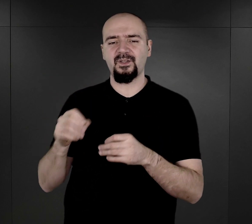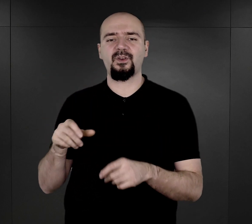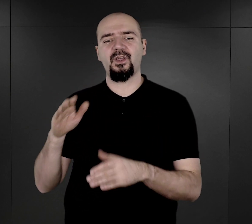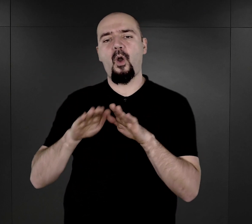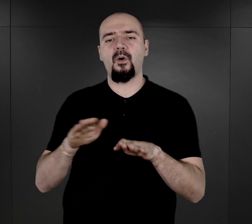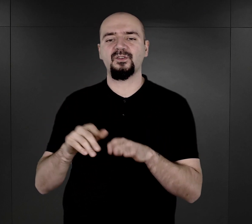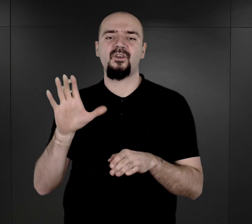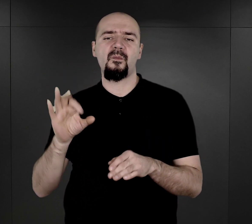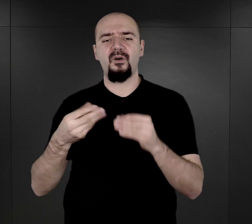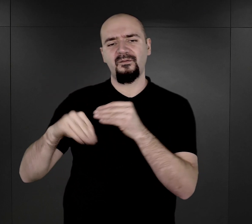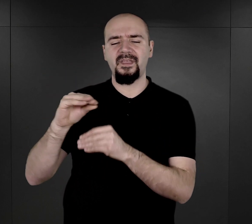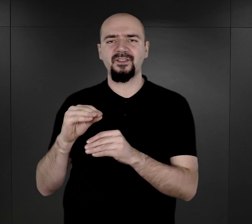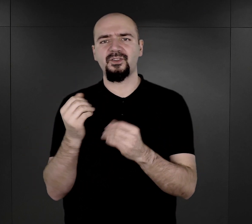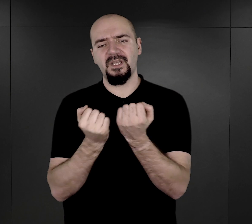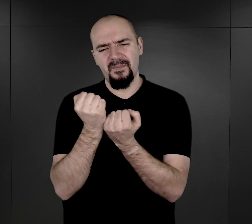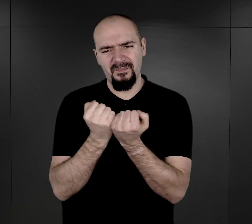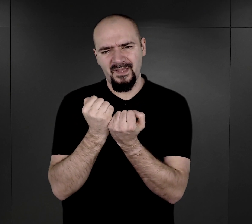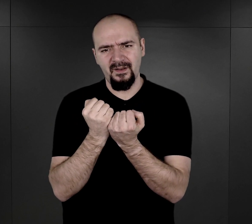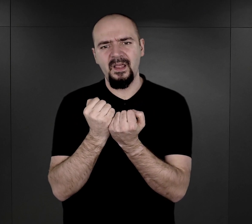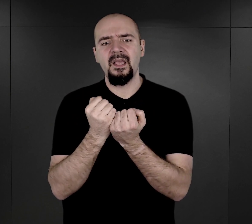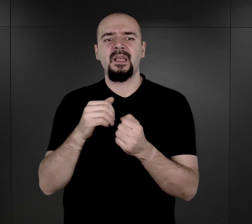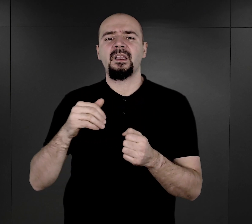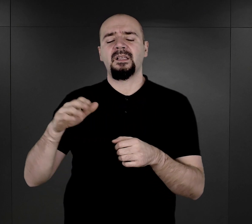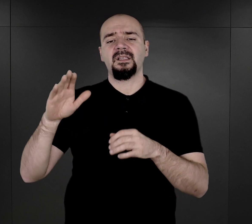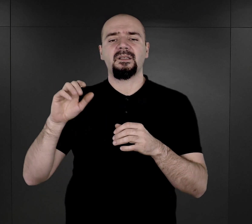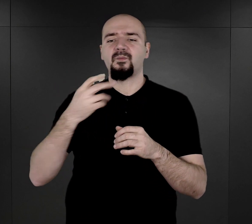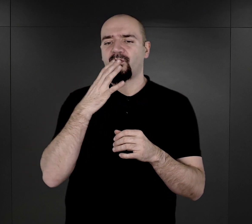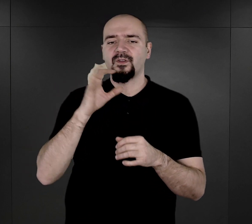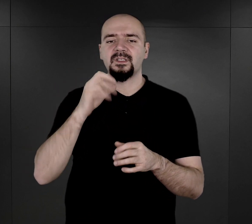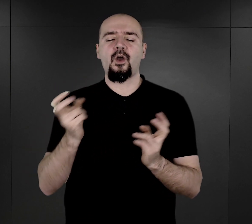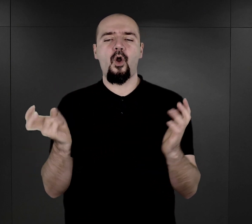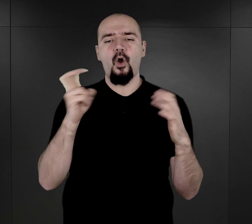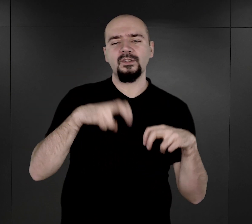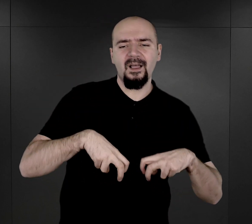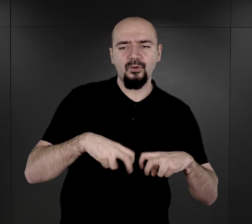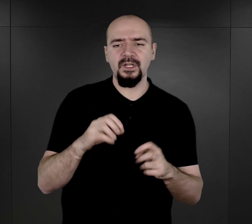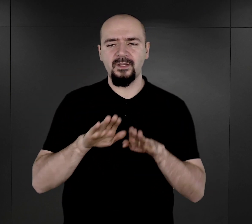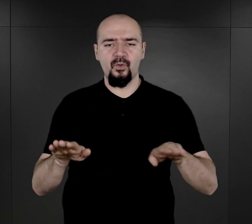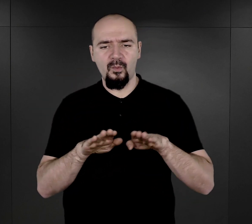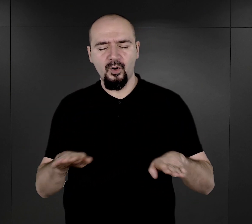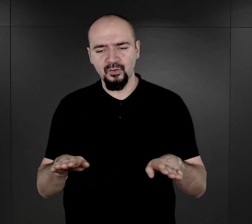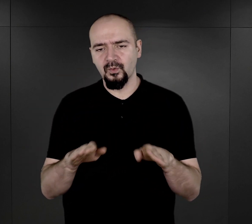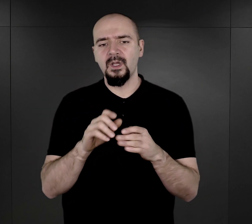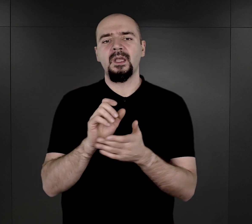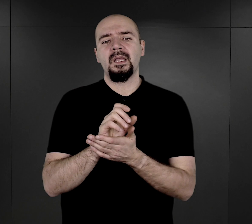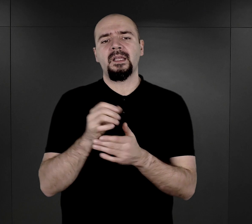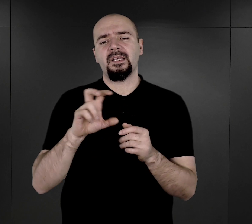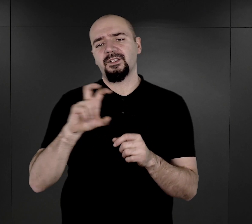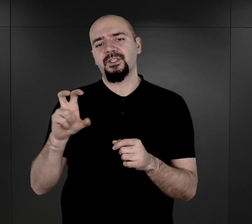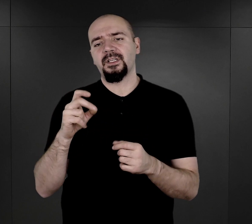większość tej dokumentacji stanowiącej o na przykład założeniu obozu czy rozpoczęciu